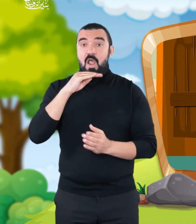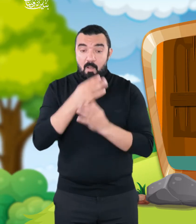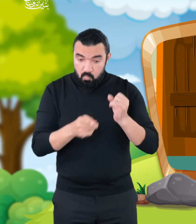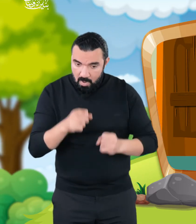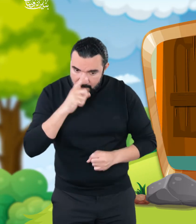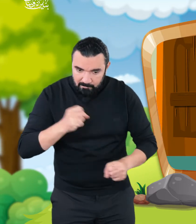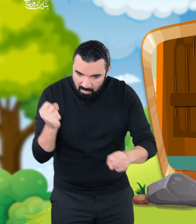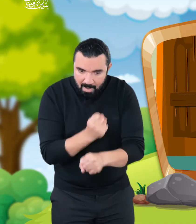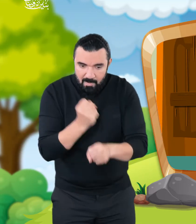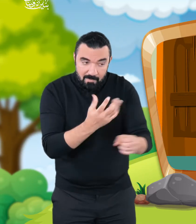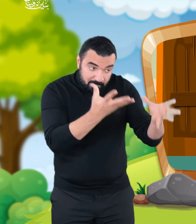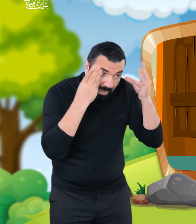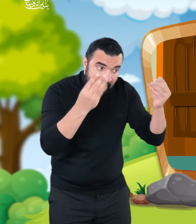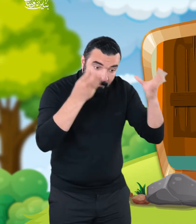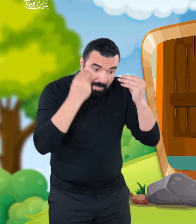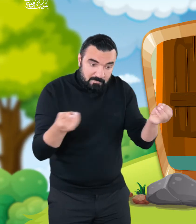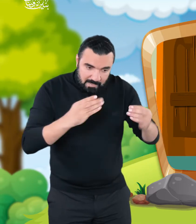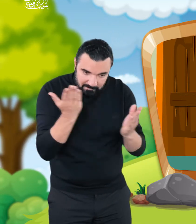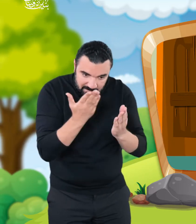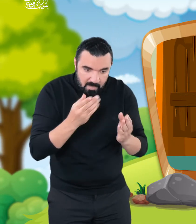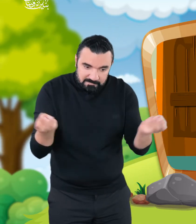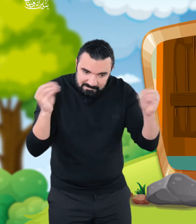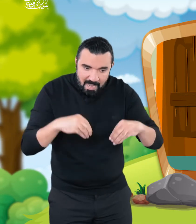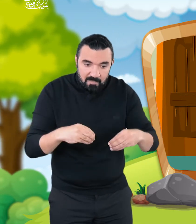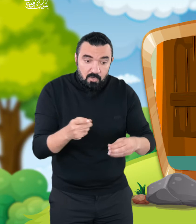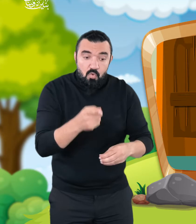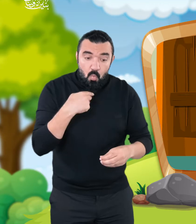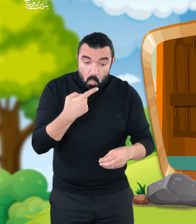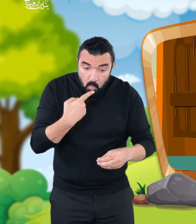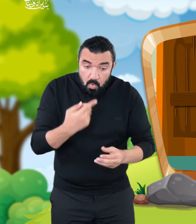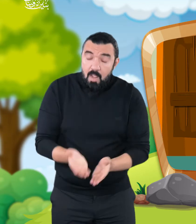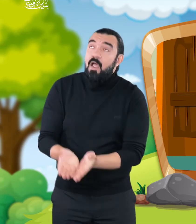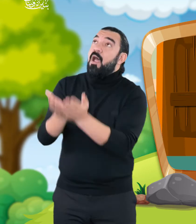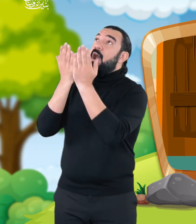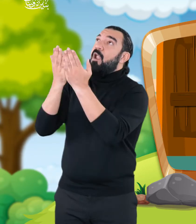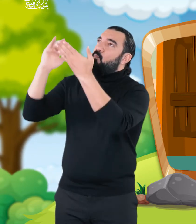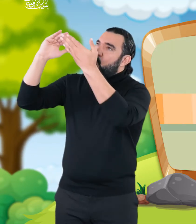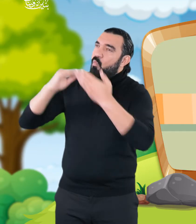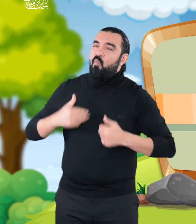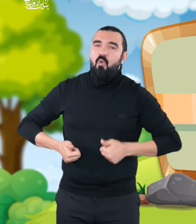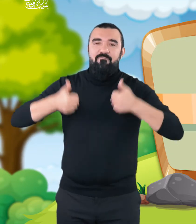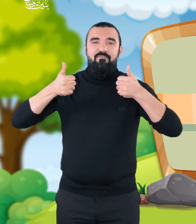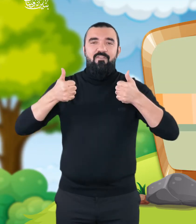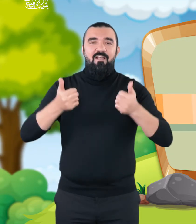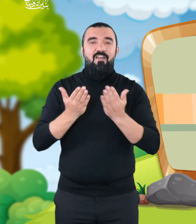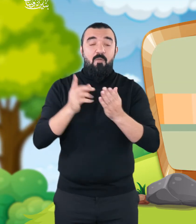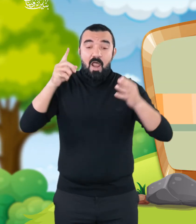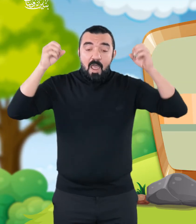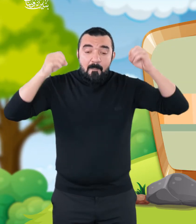والاجتهاد وكثرة المذاكرة وطلب التوفيق من الله عز وجل بارك الله فيك